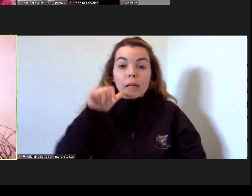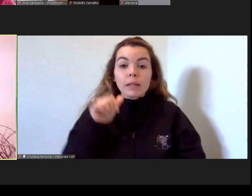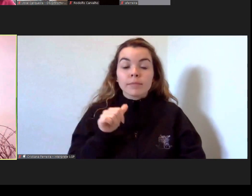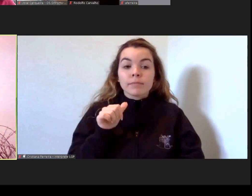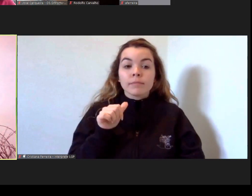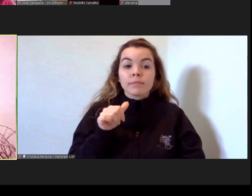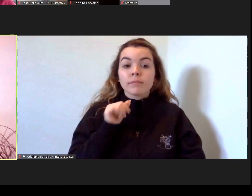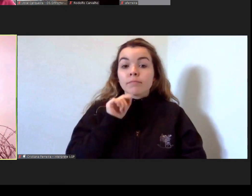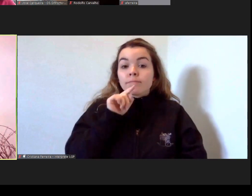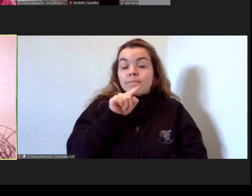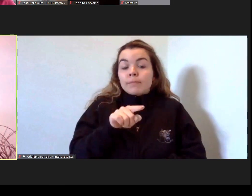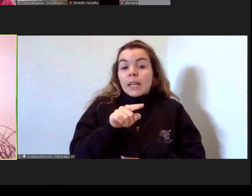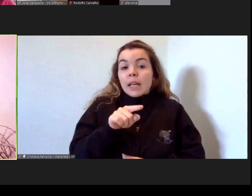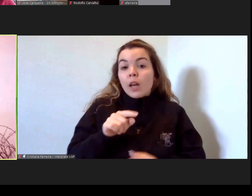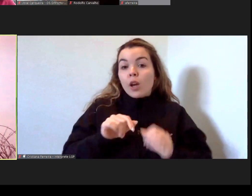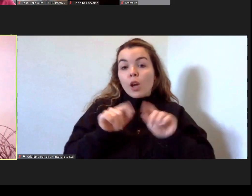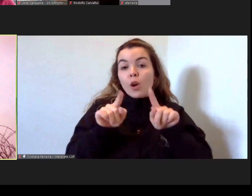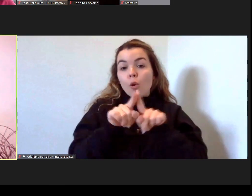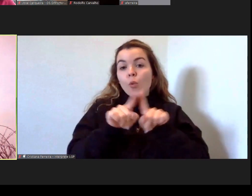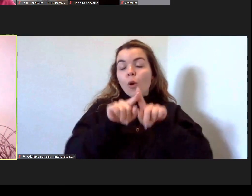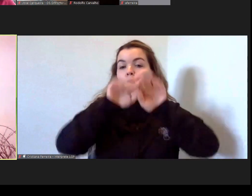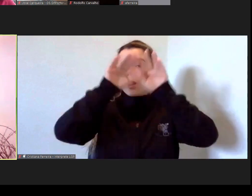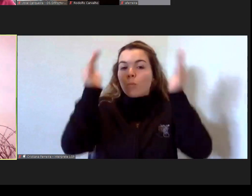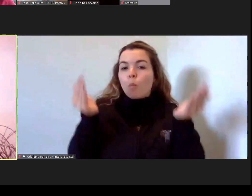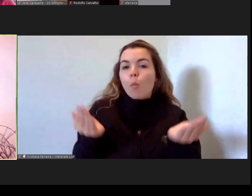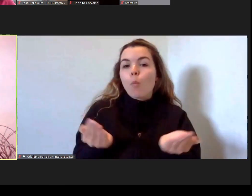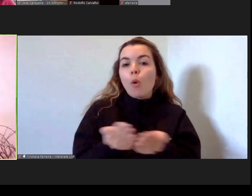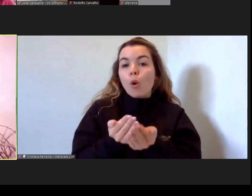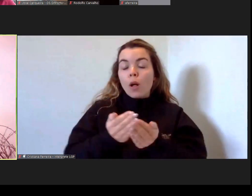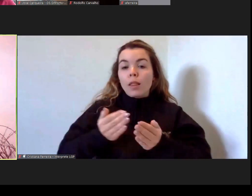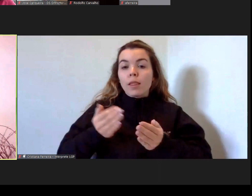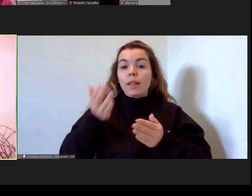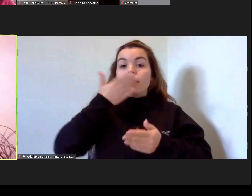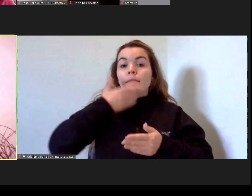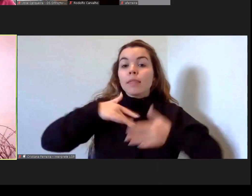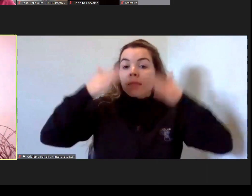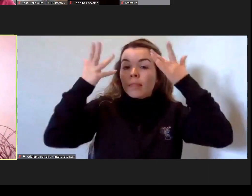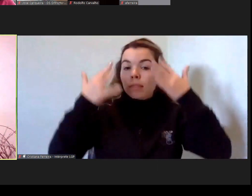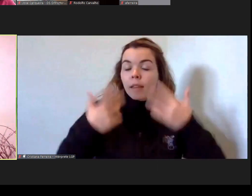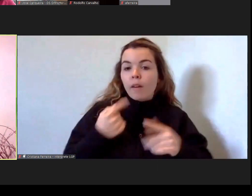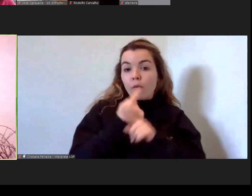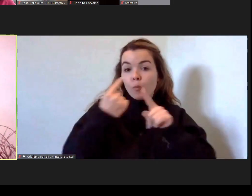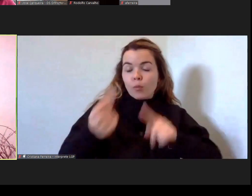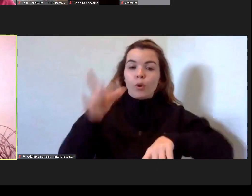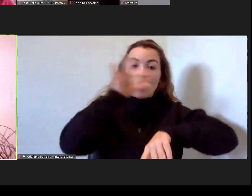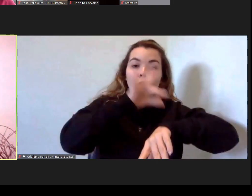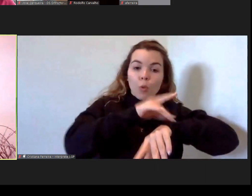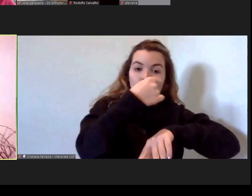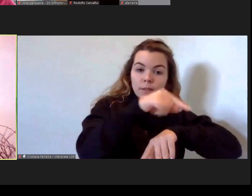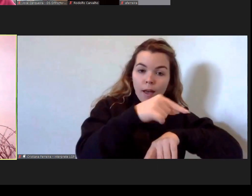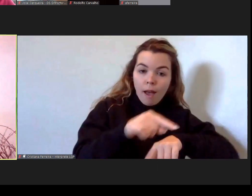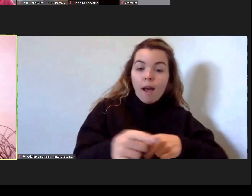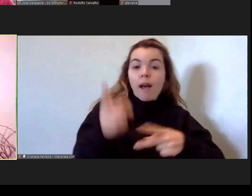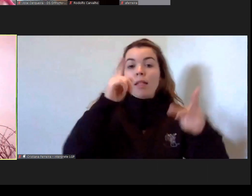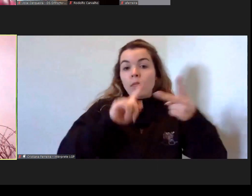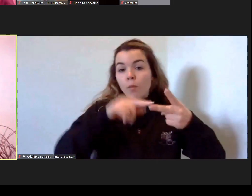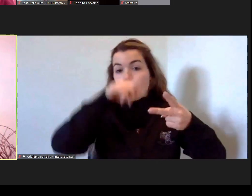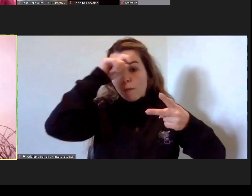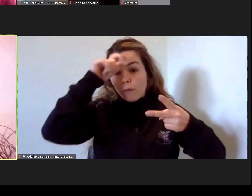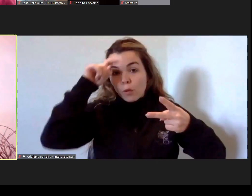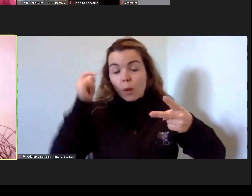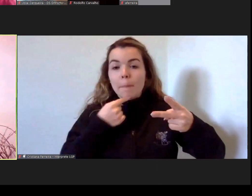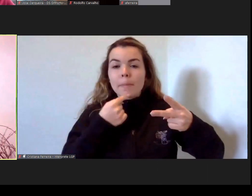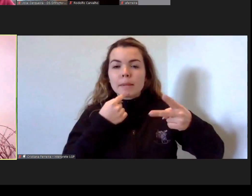é assim uma bola de neve não é? Há uma doença há dificuldade de compreensão da própria doença isso gera